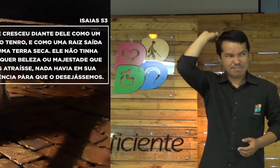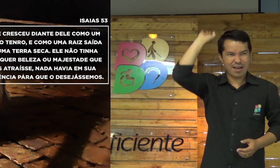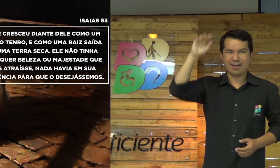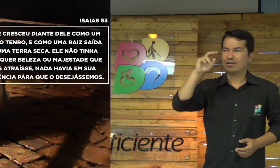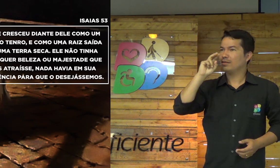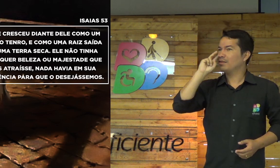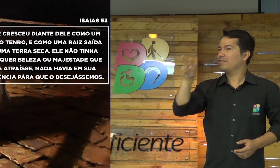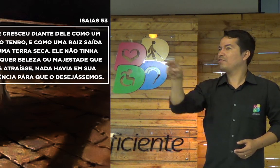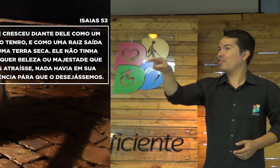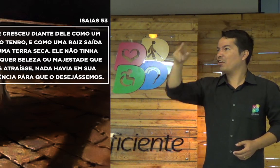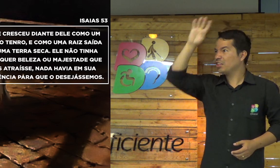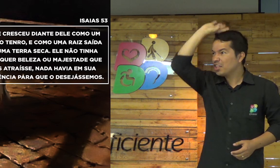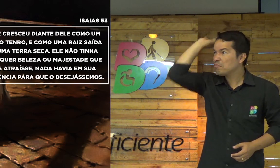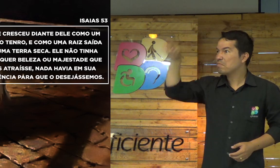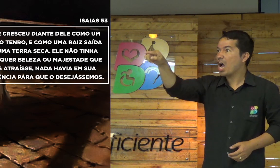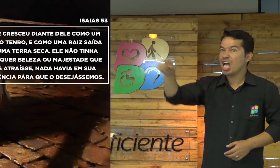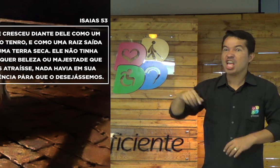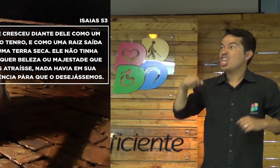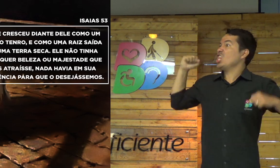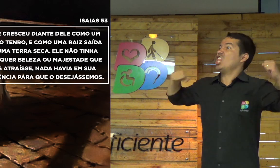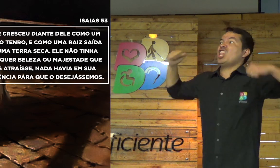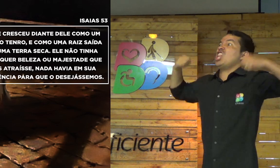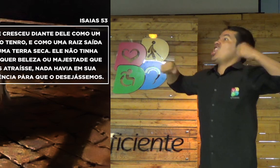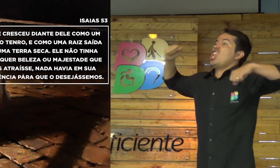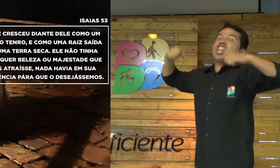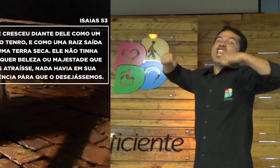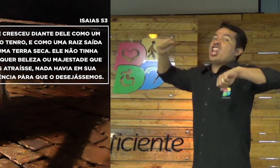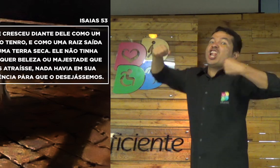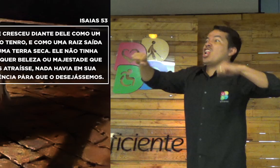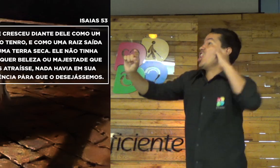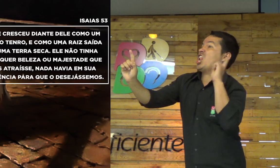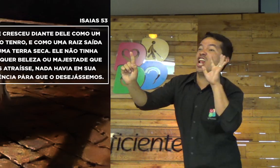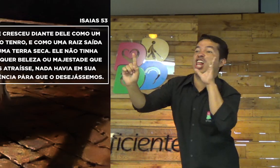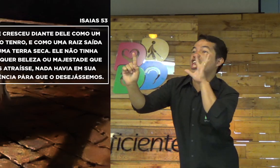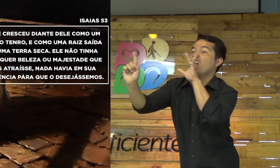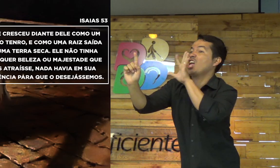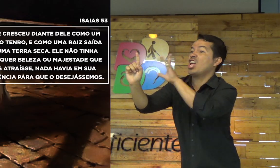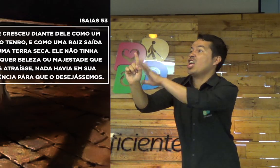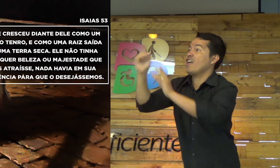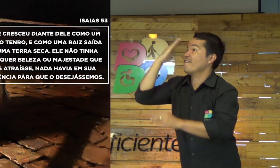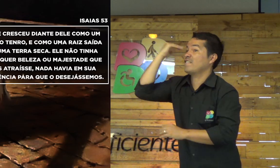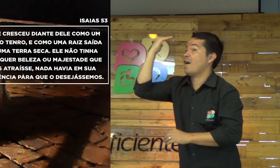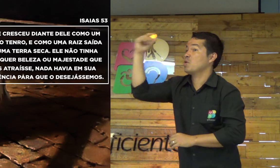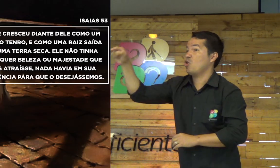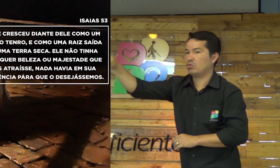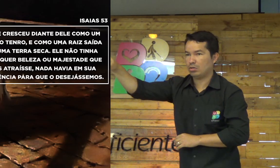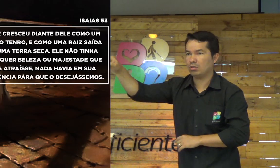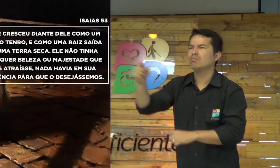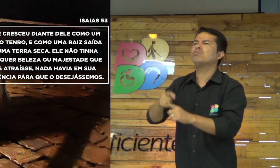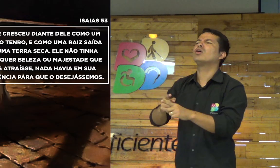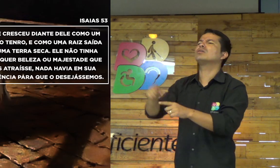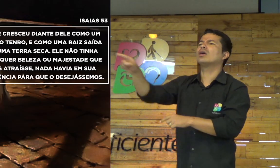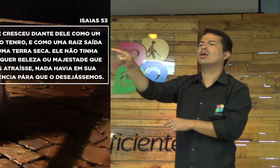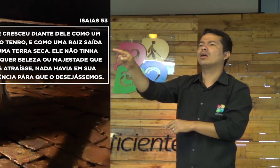Essa pessoa, Neymar. O Neymar, então, as pessoas olham e ele começa, porque ele é famoso e...